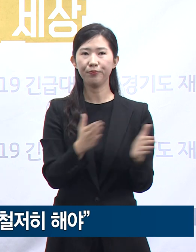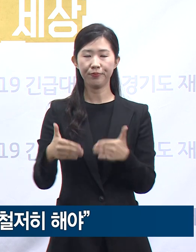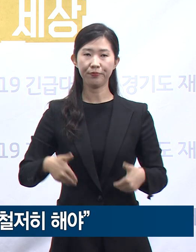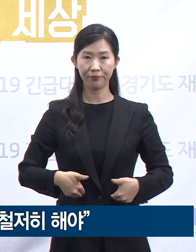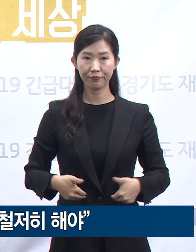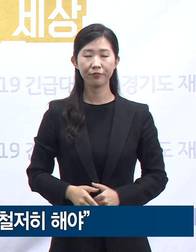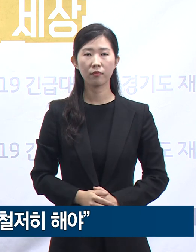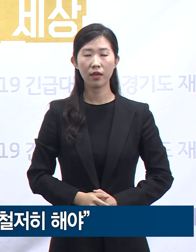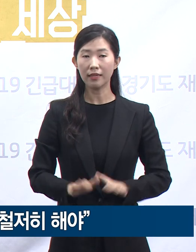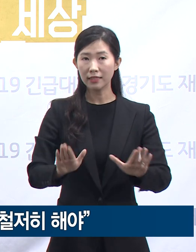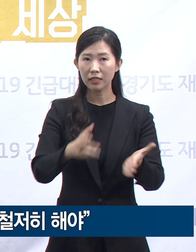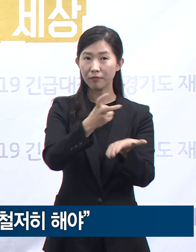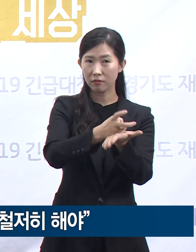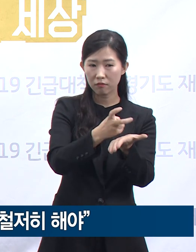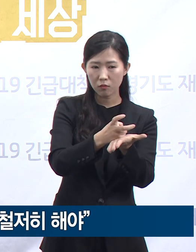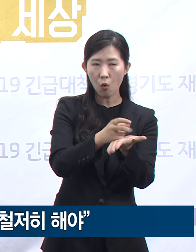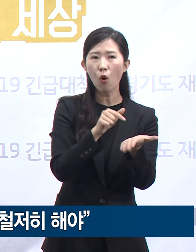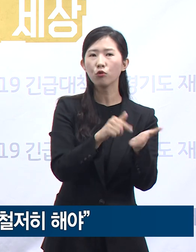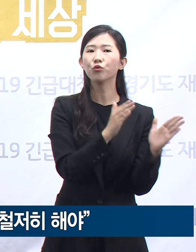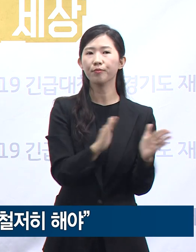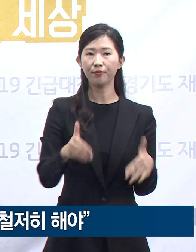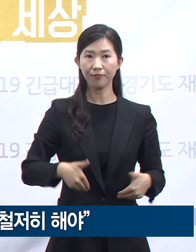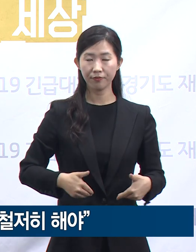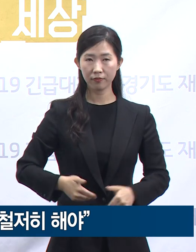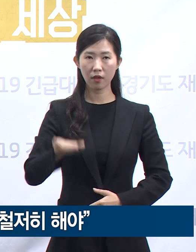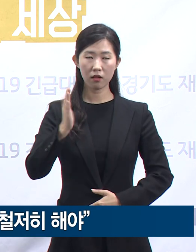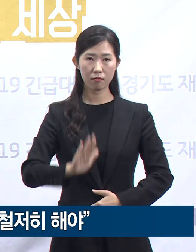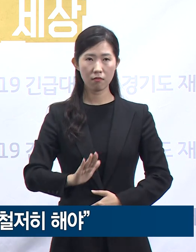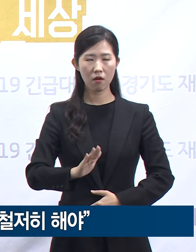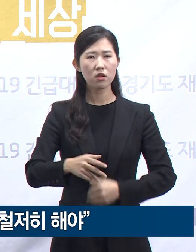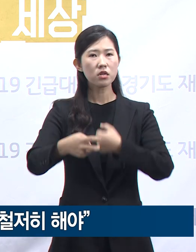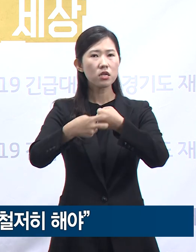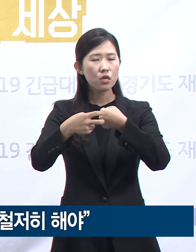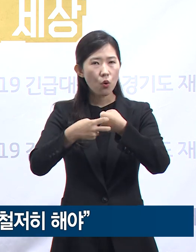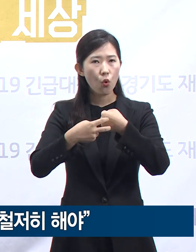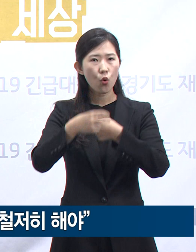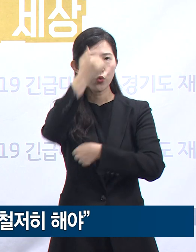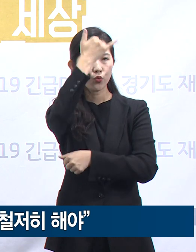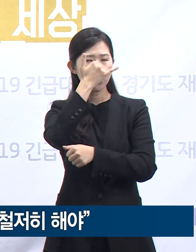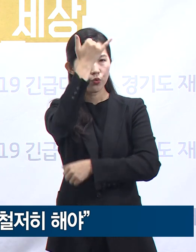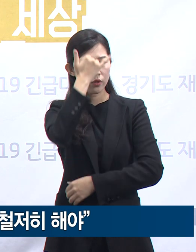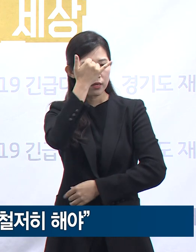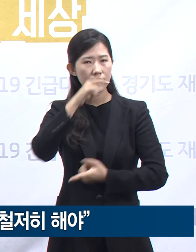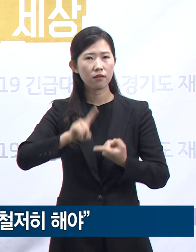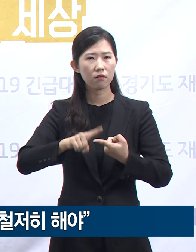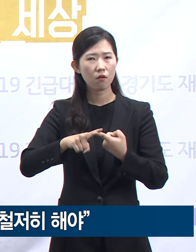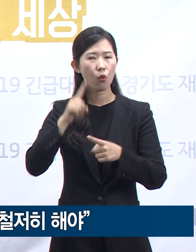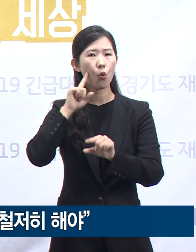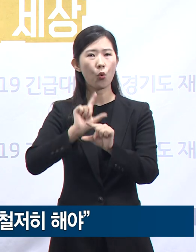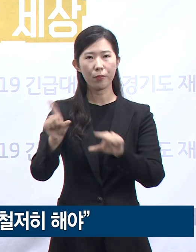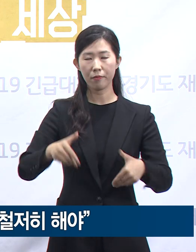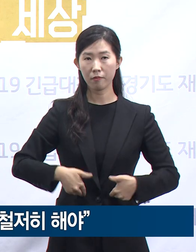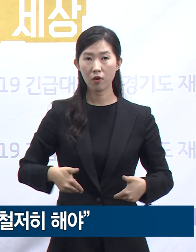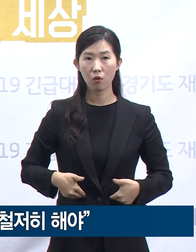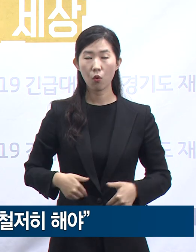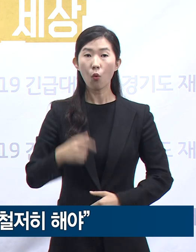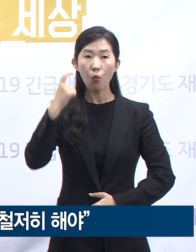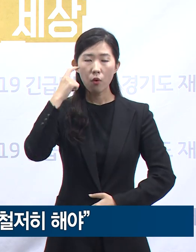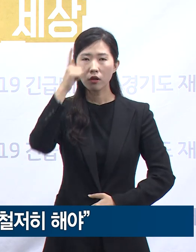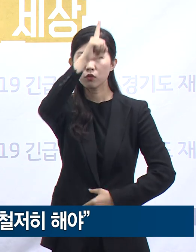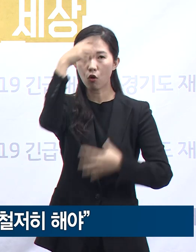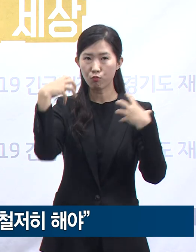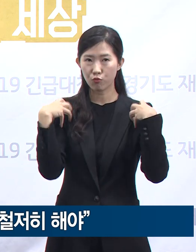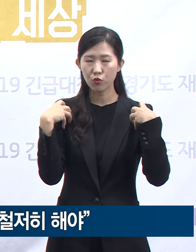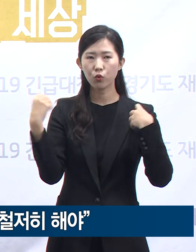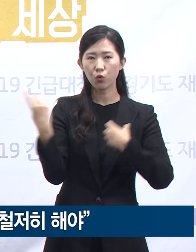당장의 제도적 정비도 필요하지만 의료윤리적 고민도 이제 시작되어야 합니다. 정부와 학계, 법조계